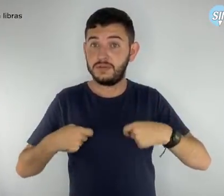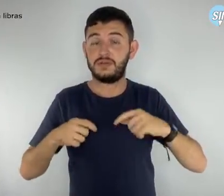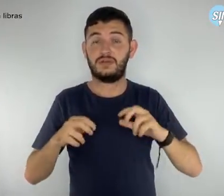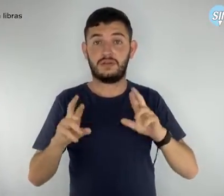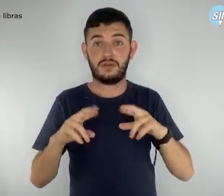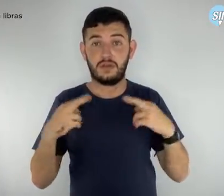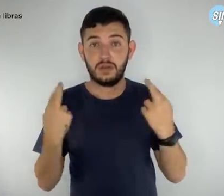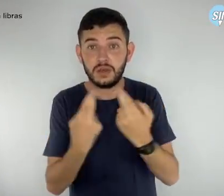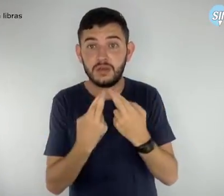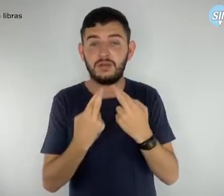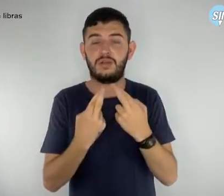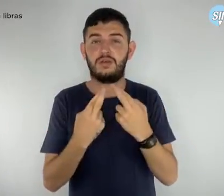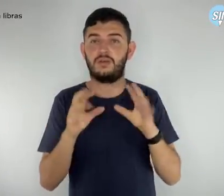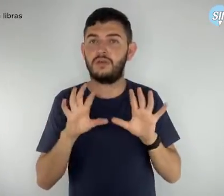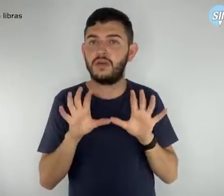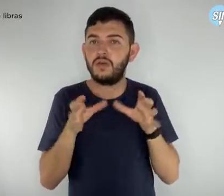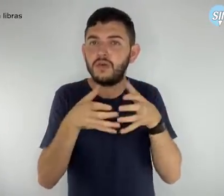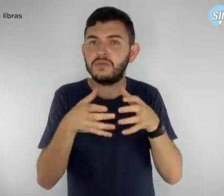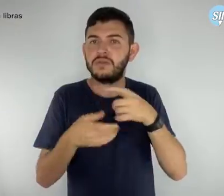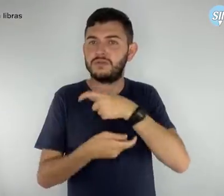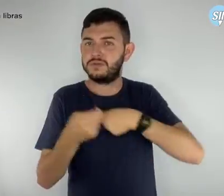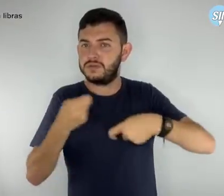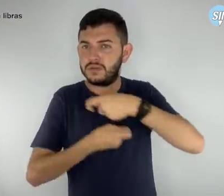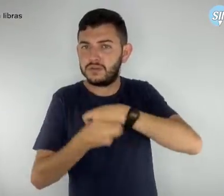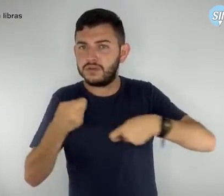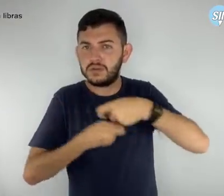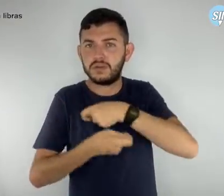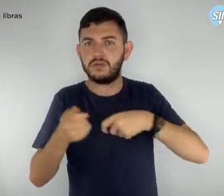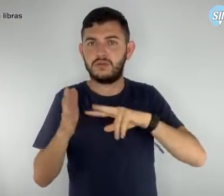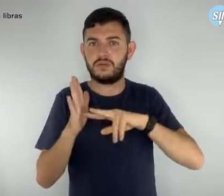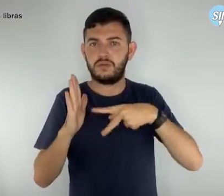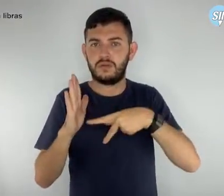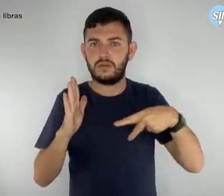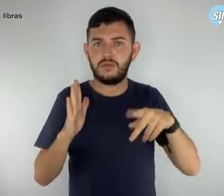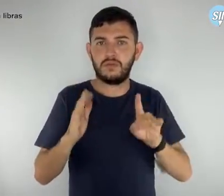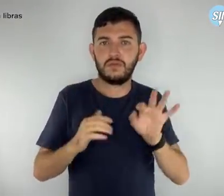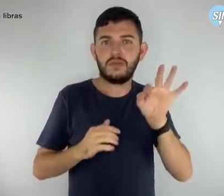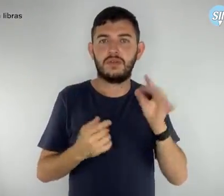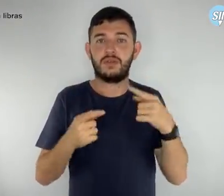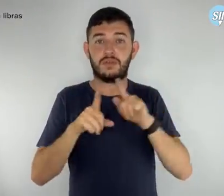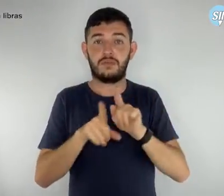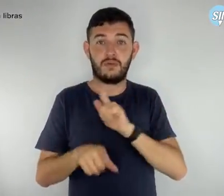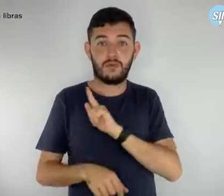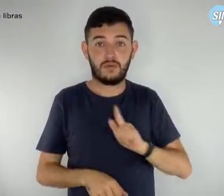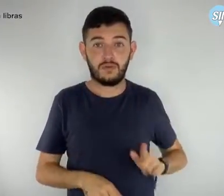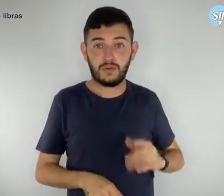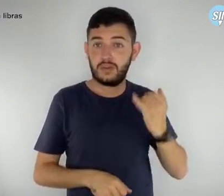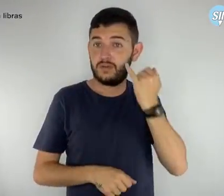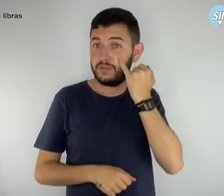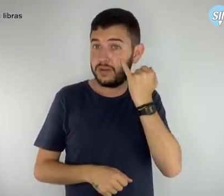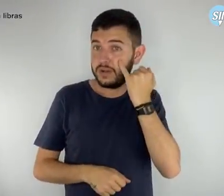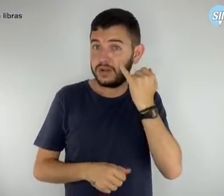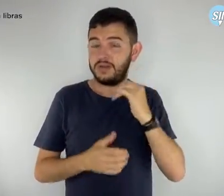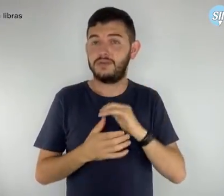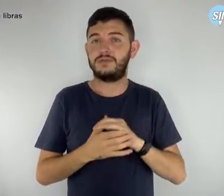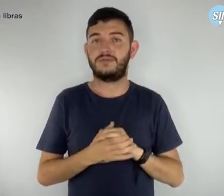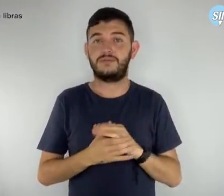realização de reunião entre a Comissão de Negociação do SimproDF e o governador Ibanez Rocha.